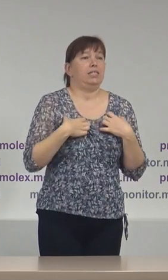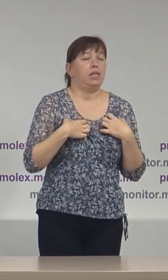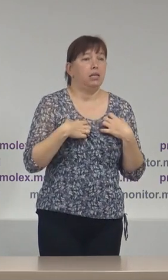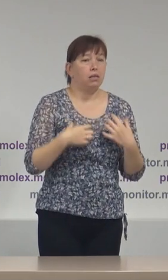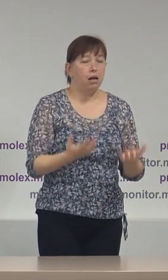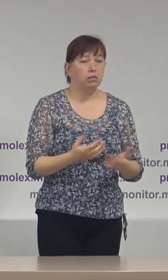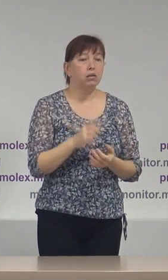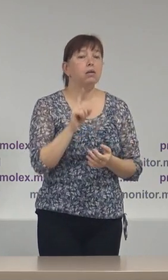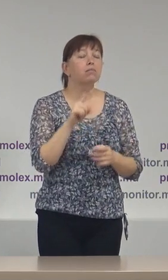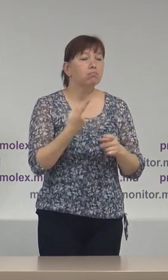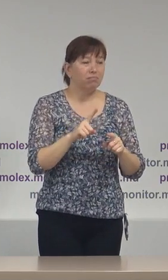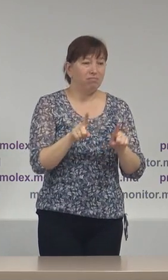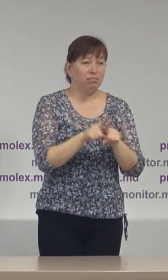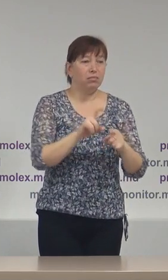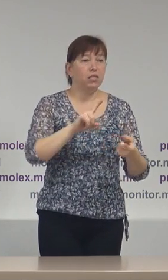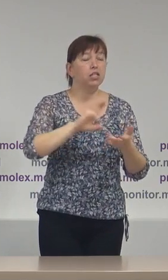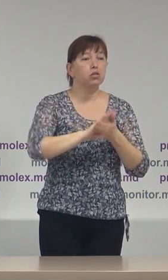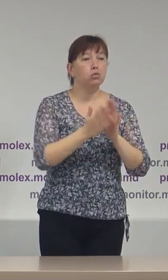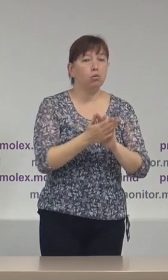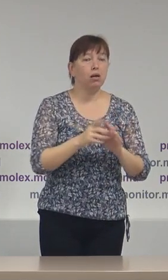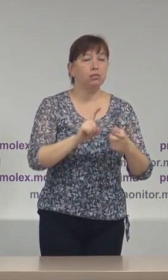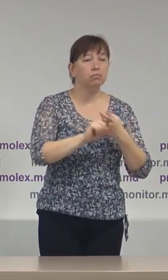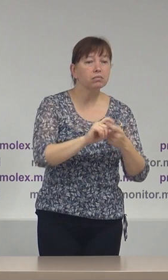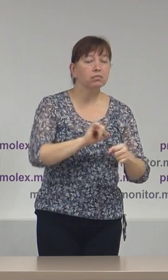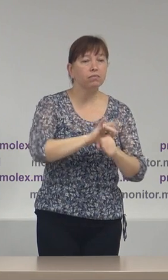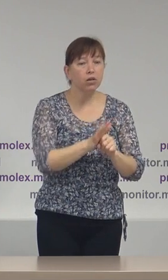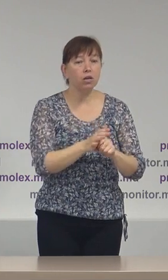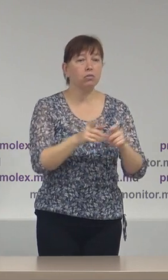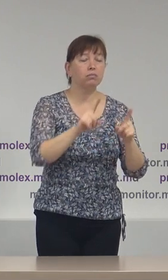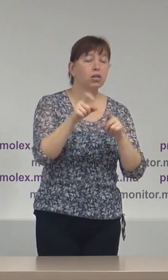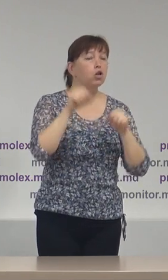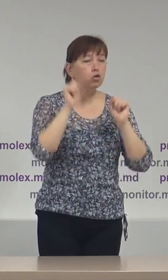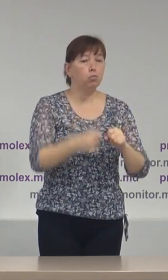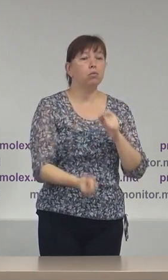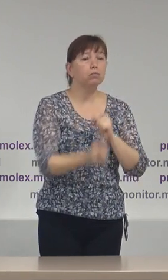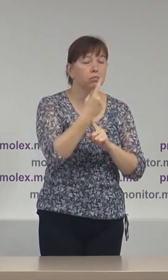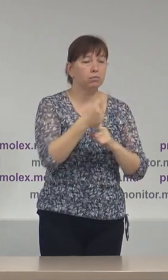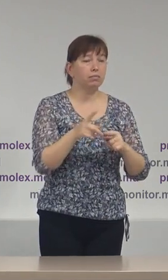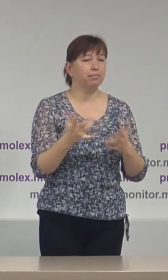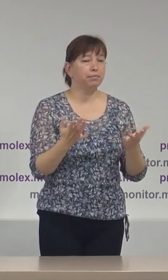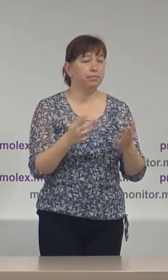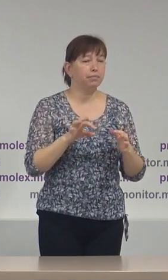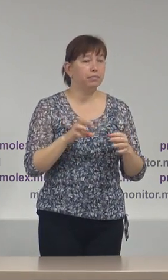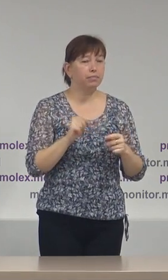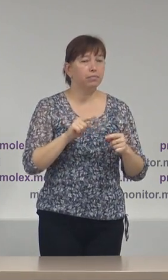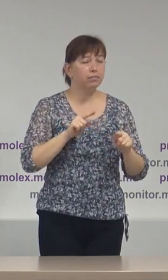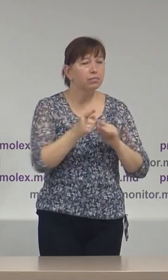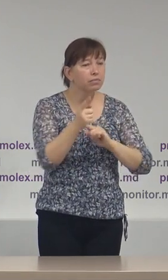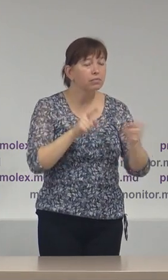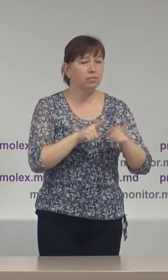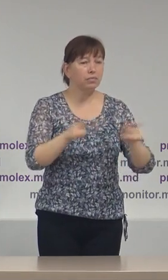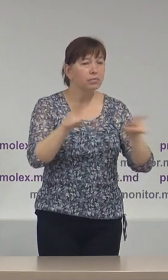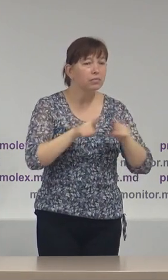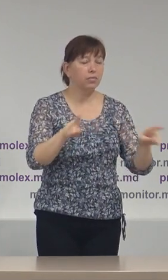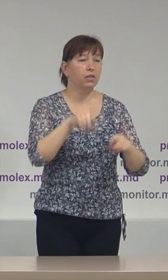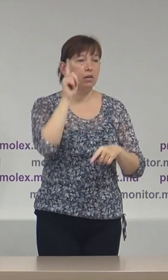vizual de această situație și pot exista chiar și provocări și chiar sunt înregistrate și chemări la violență